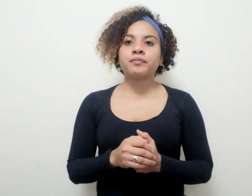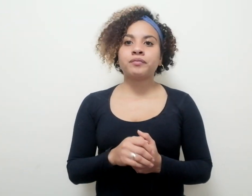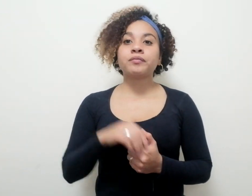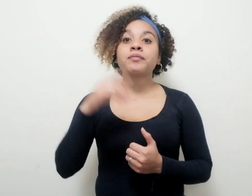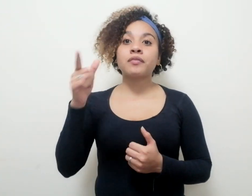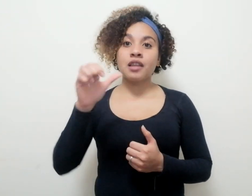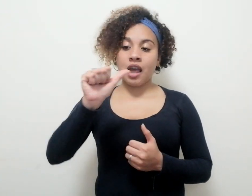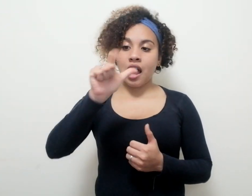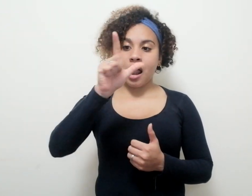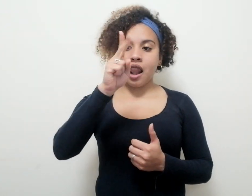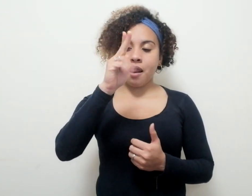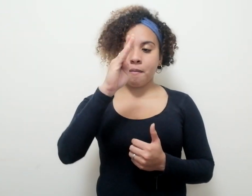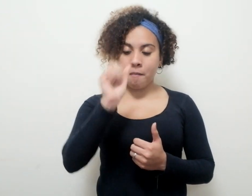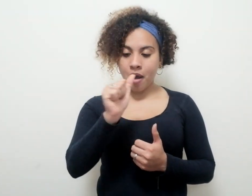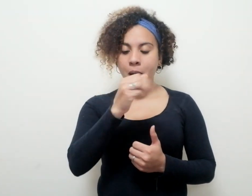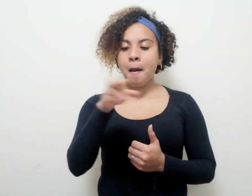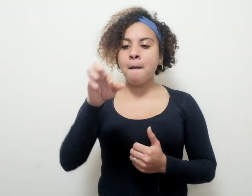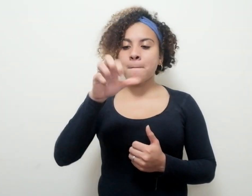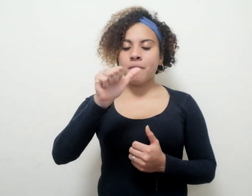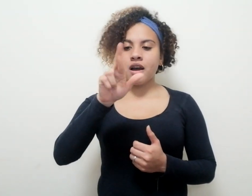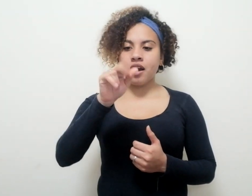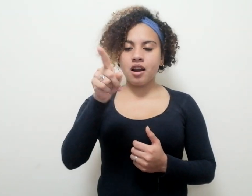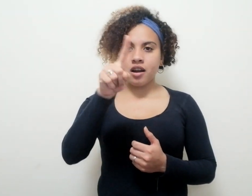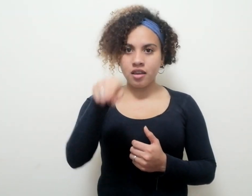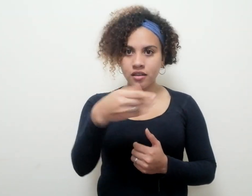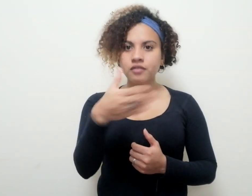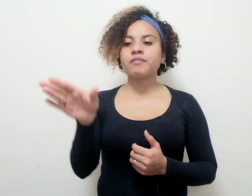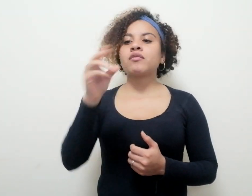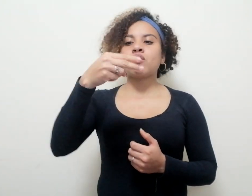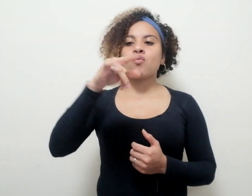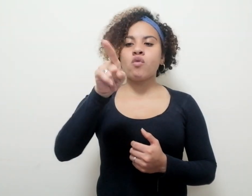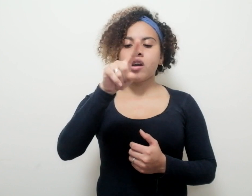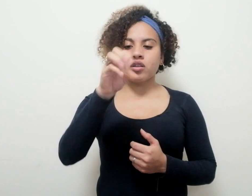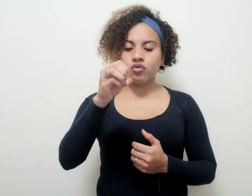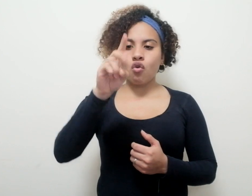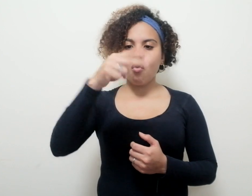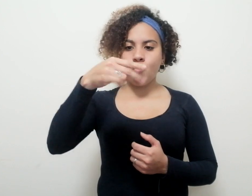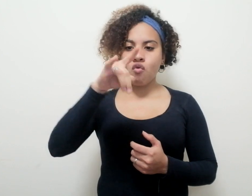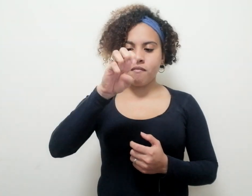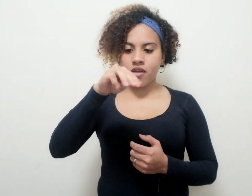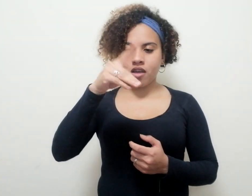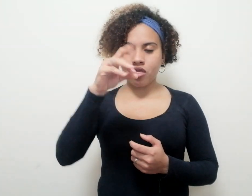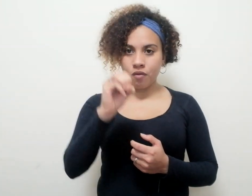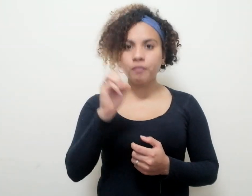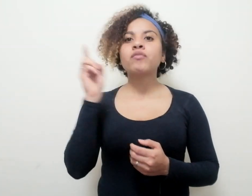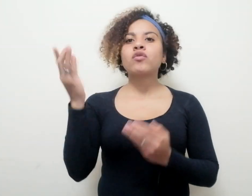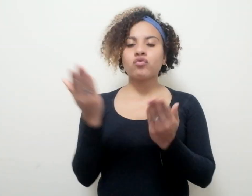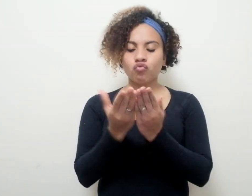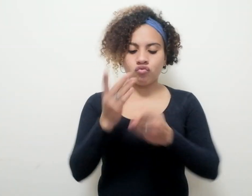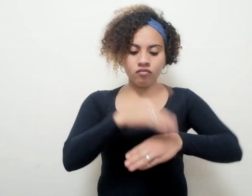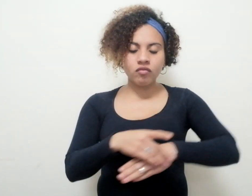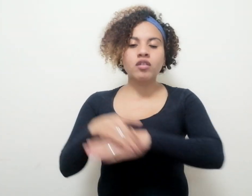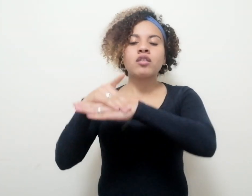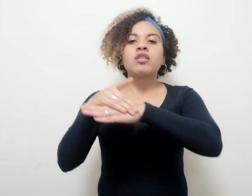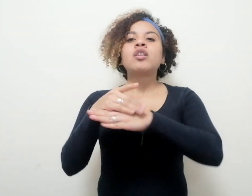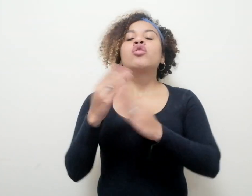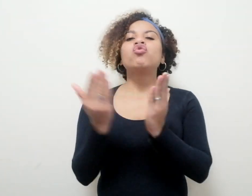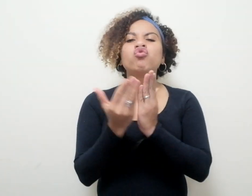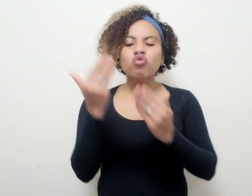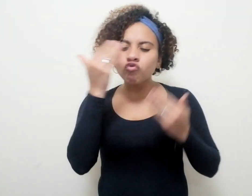Alba París y Hueso Húmedo. Estudia un doctorado en estudios hispánicos en la Universidad de